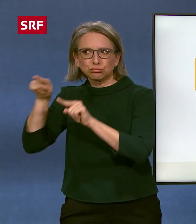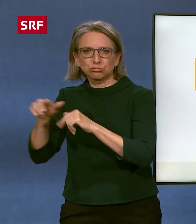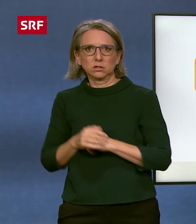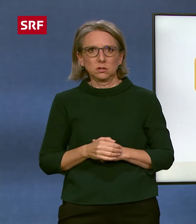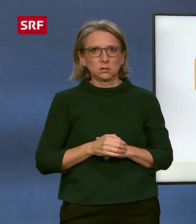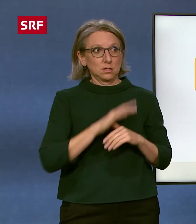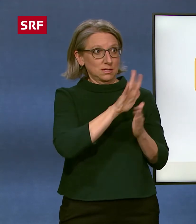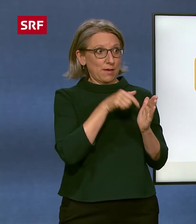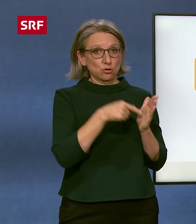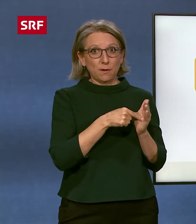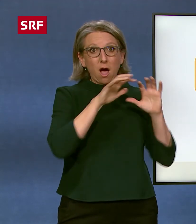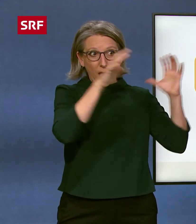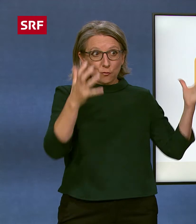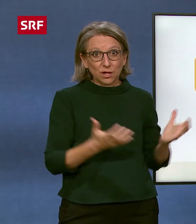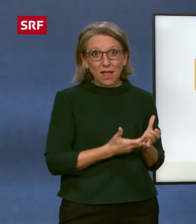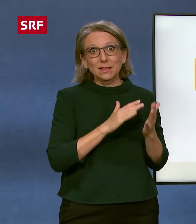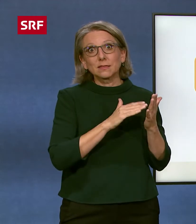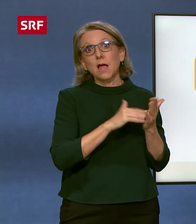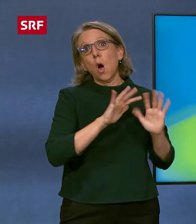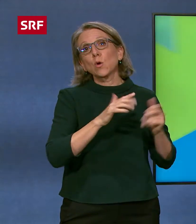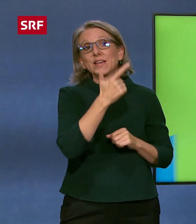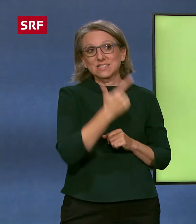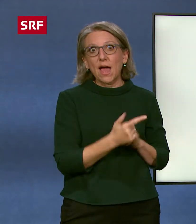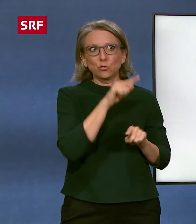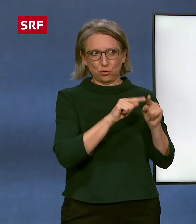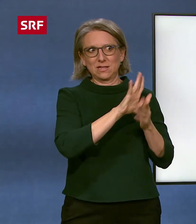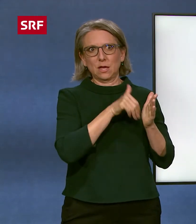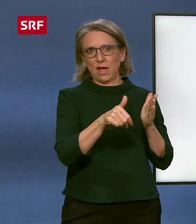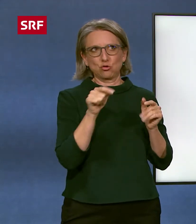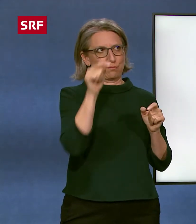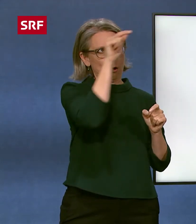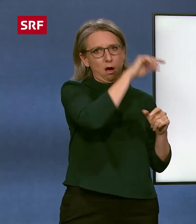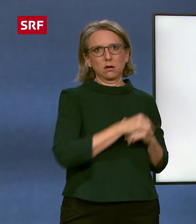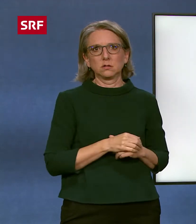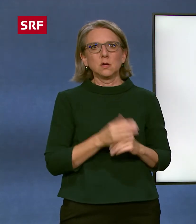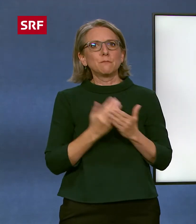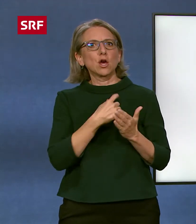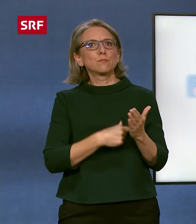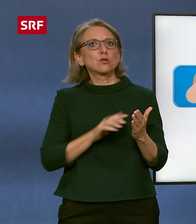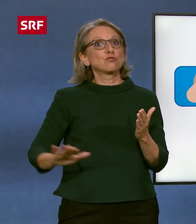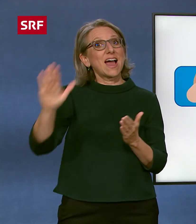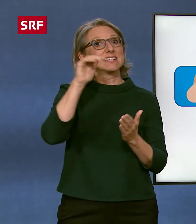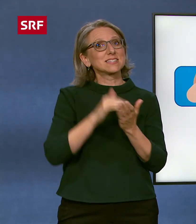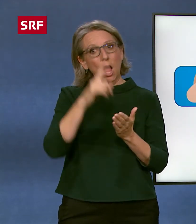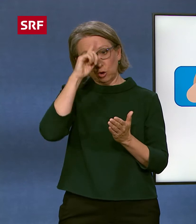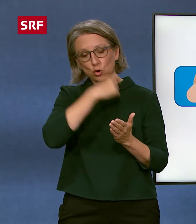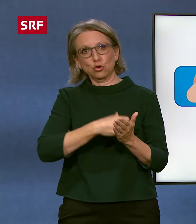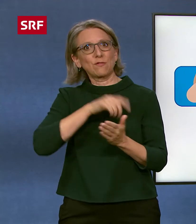verschiedene Gebärdensprachen auf der Welt. In der Schweiz zum Beispiel deutschschweizerische, französische und italienische